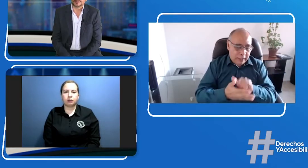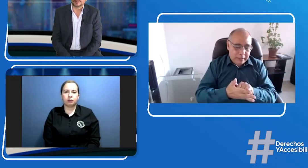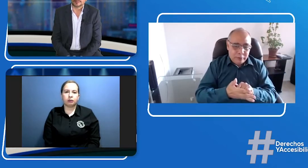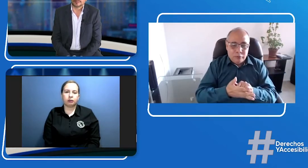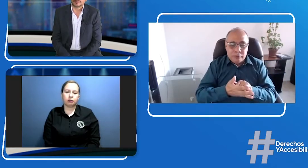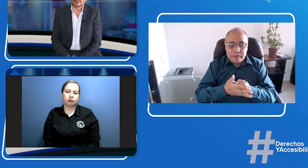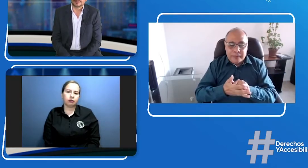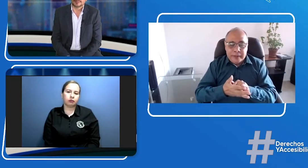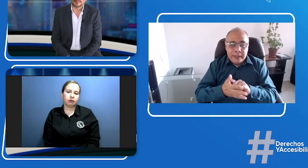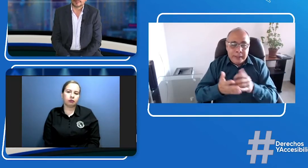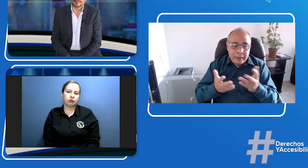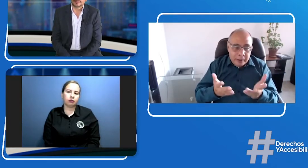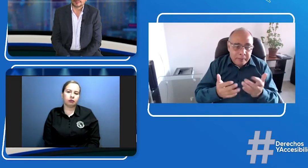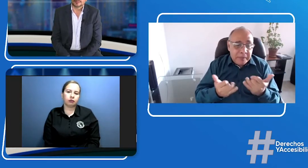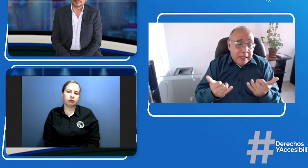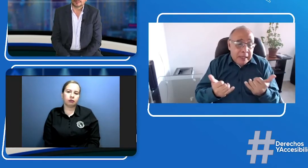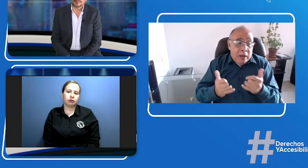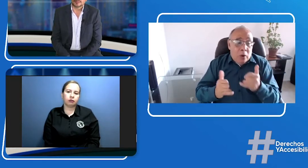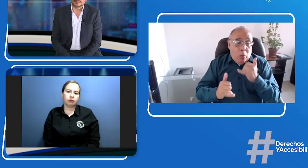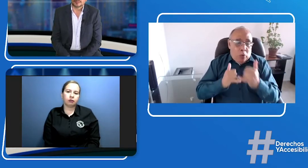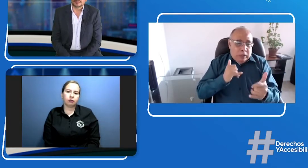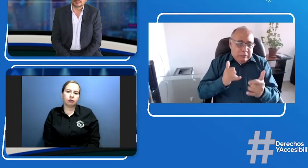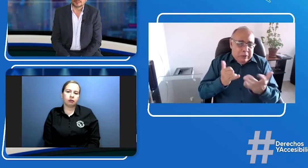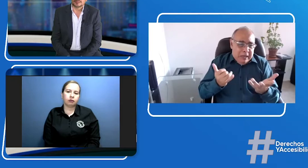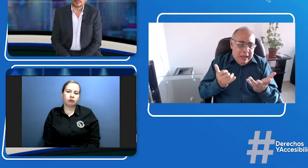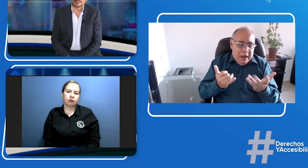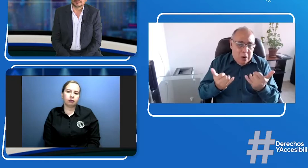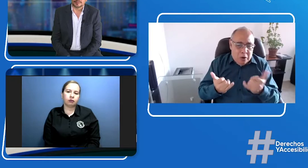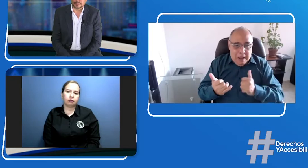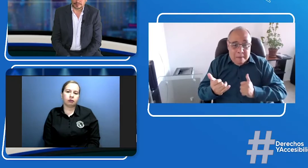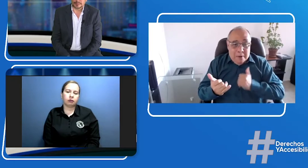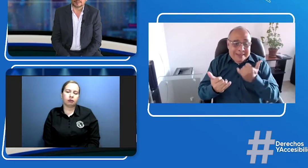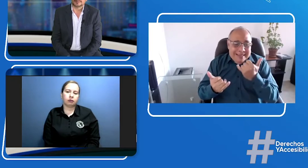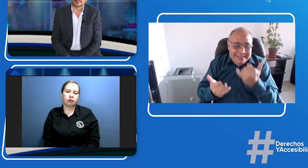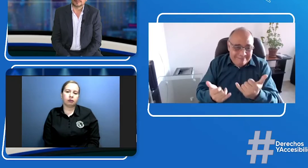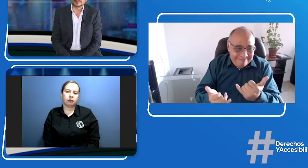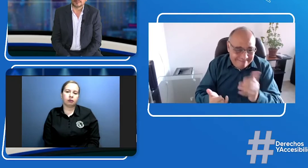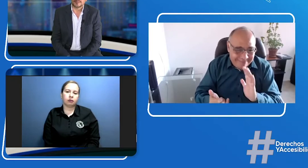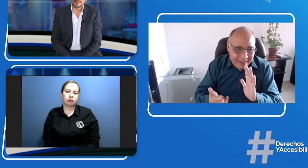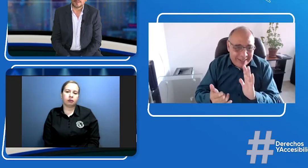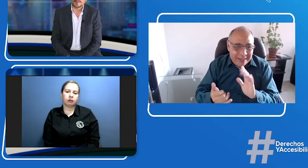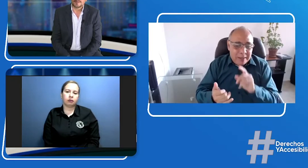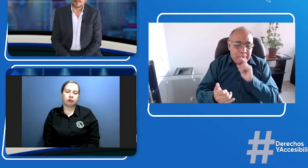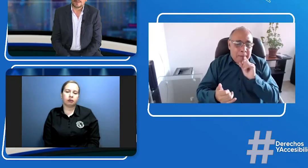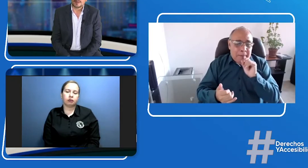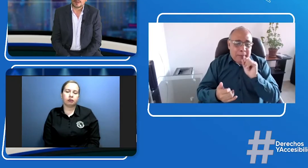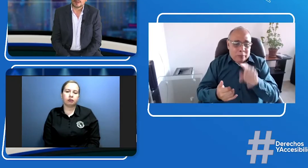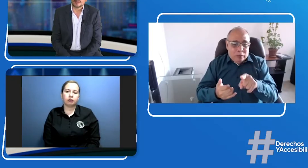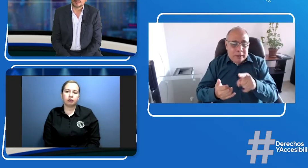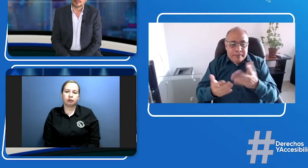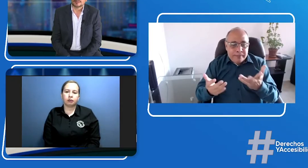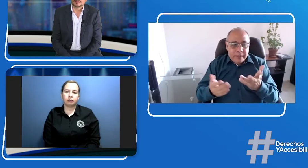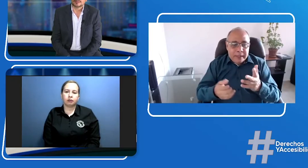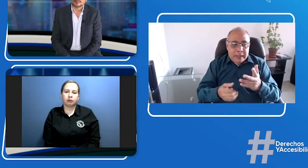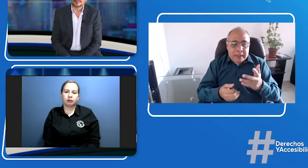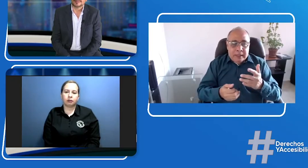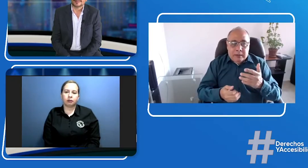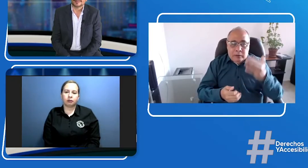OPDs entonces eso para tenerlo presente ¿no? y por último pues ya que los tengo acá o lo tengo acá señor